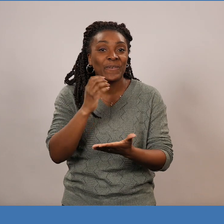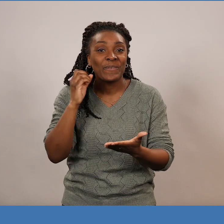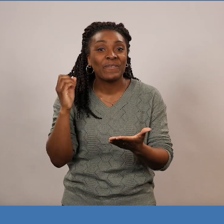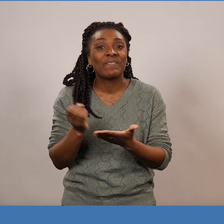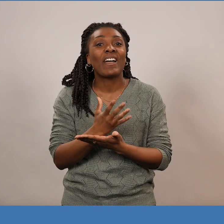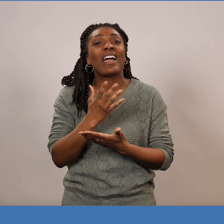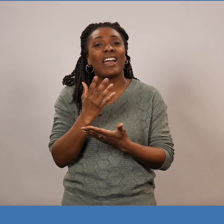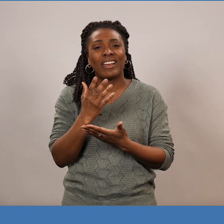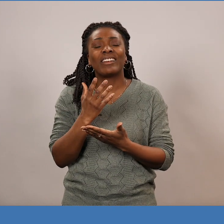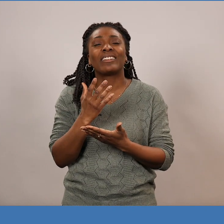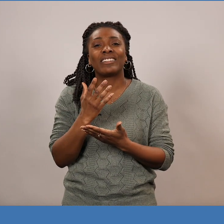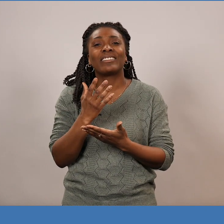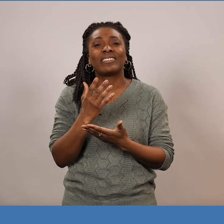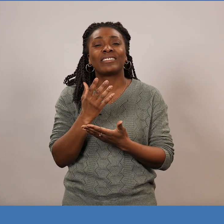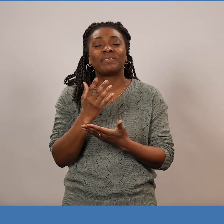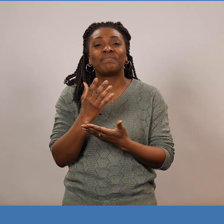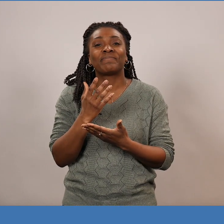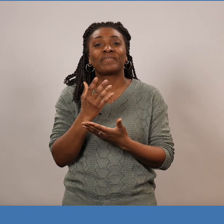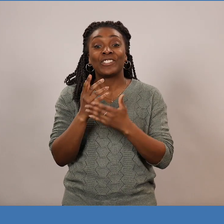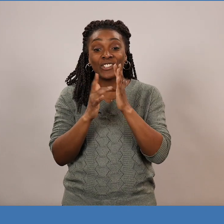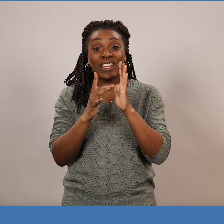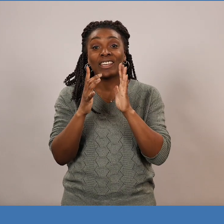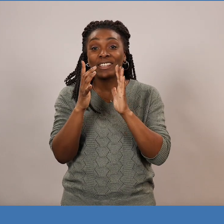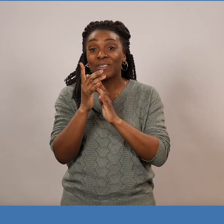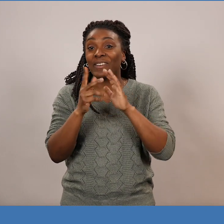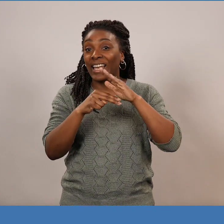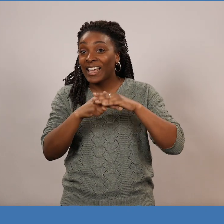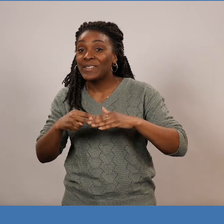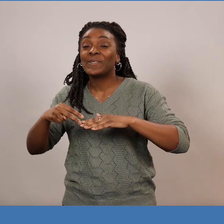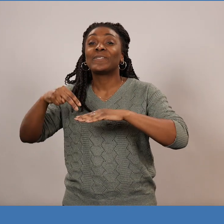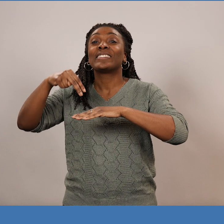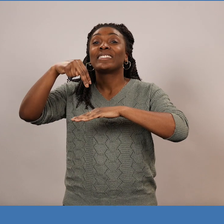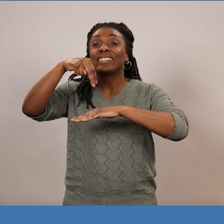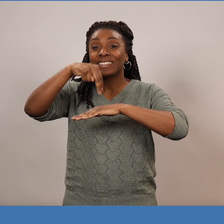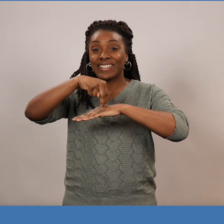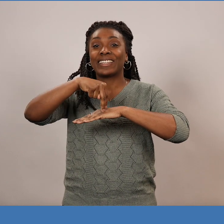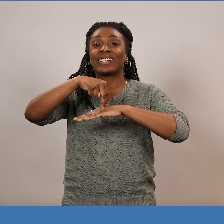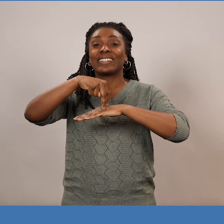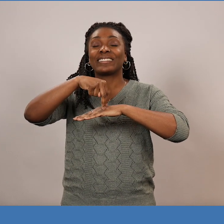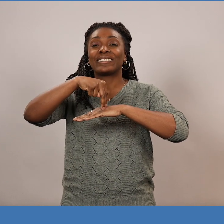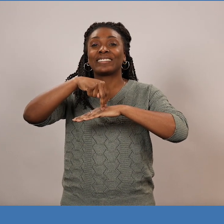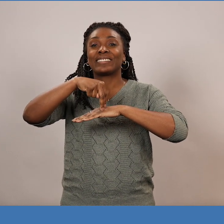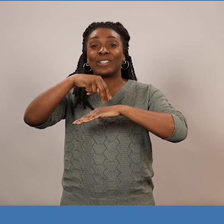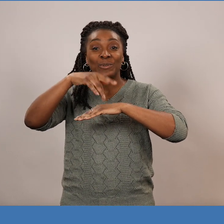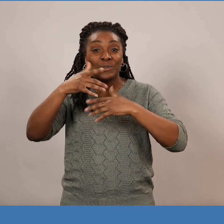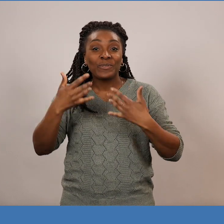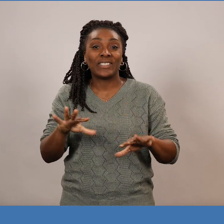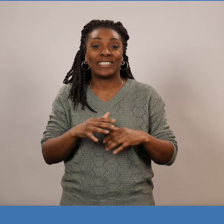La bonne nouvelle,'est que, au moment de sa résurrection, tous les